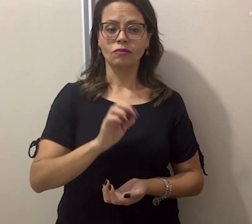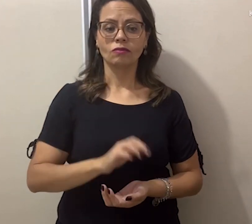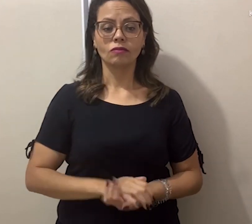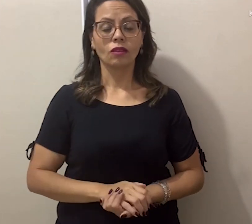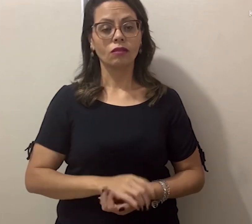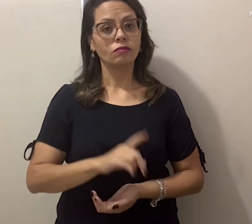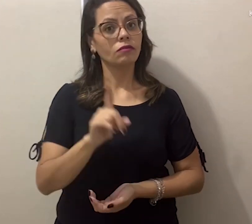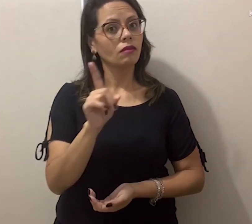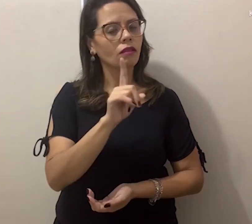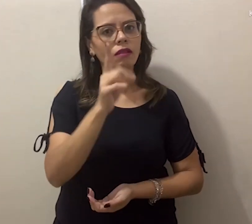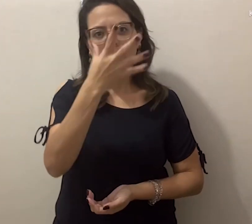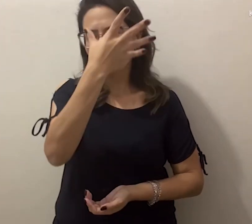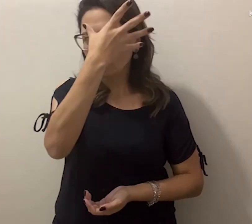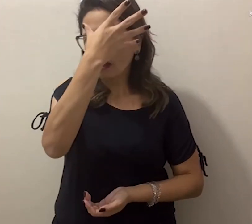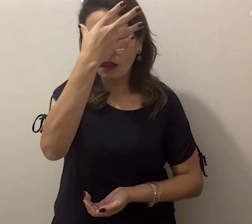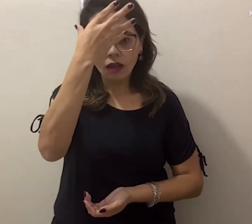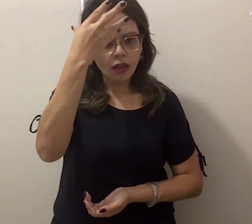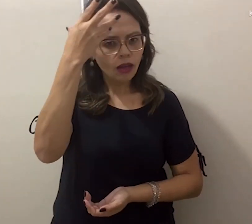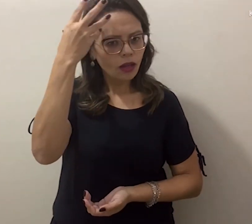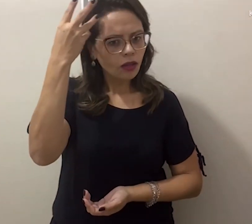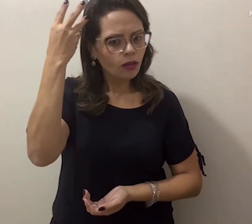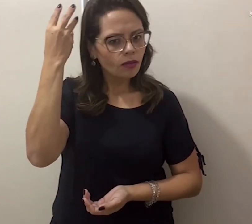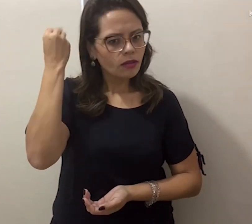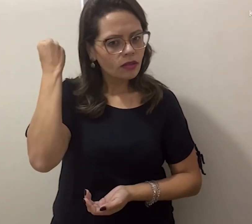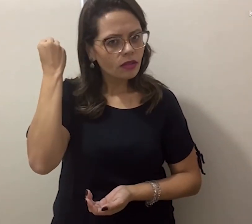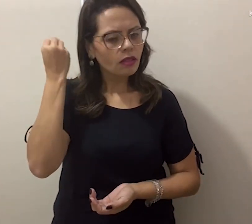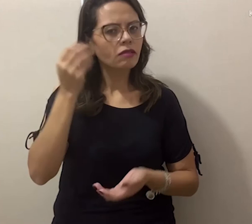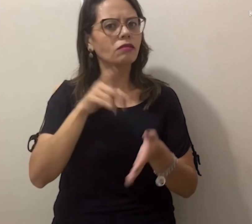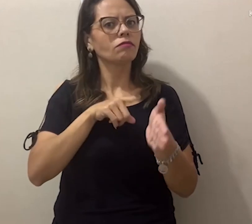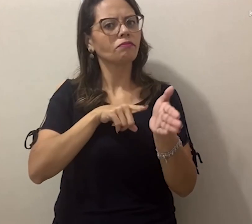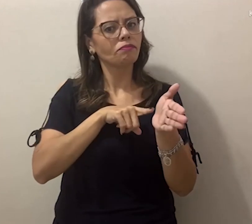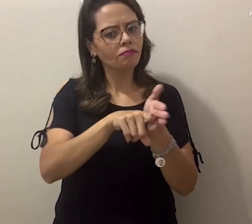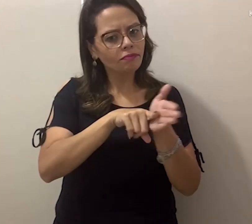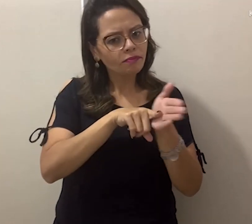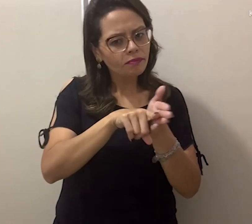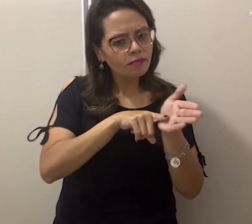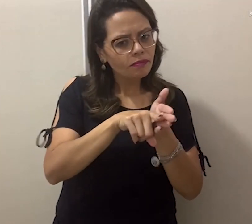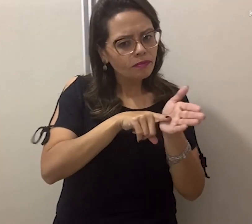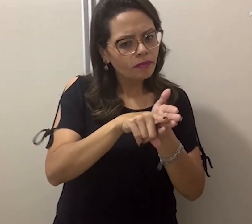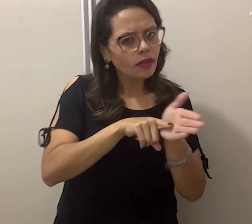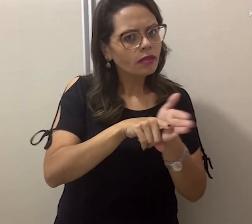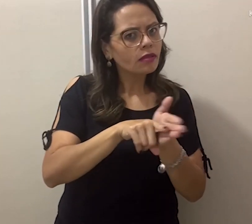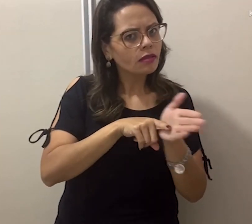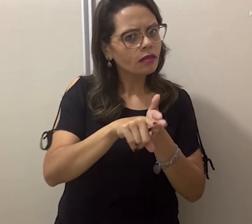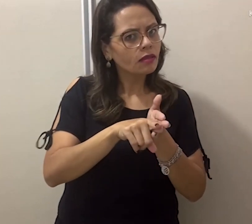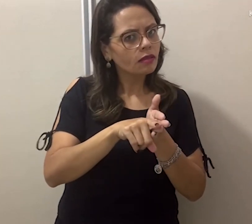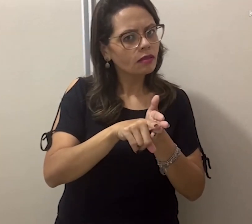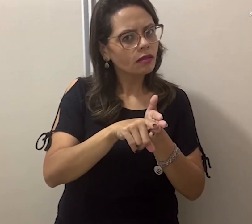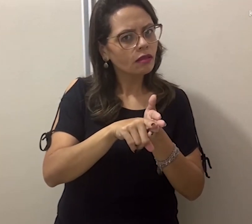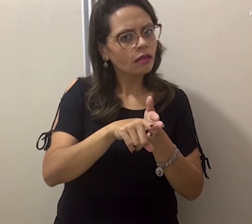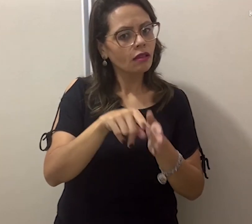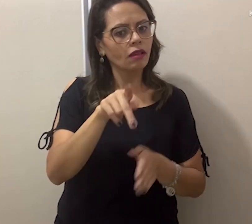5. Não se esqueça de fazer a pesquisa